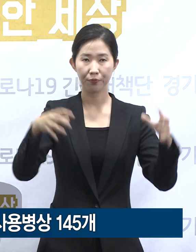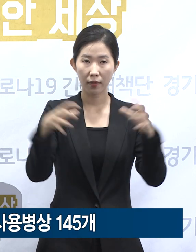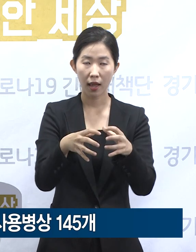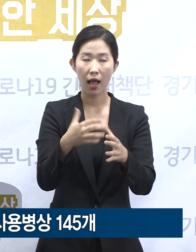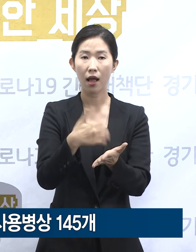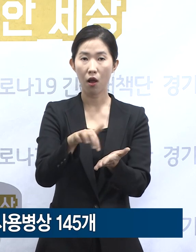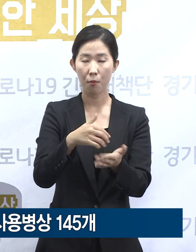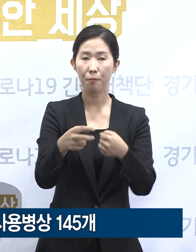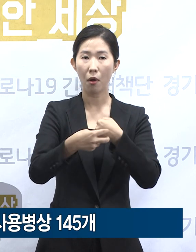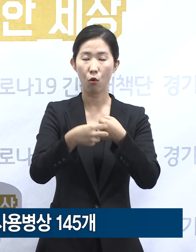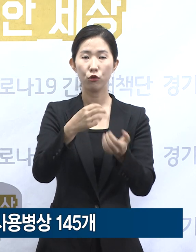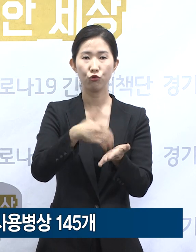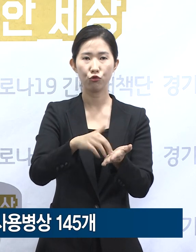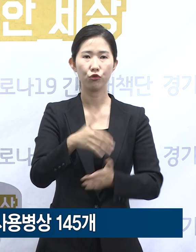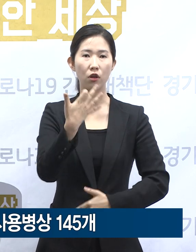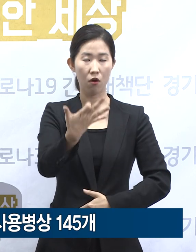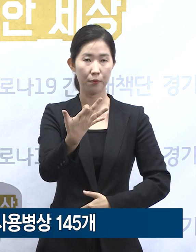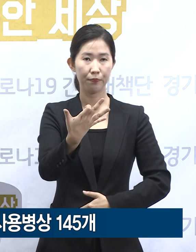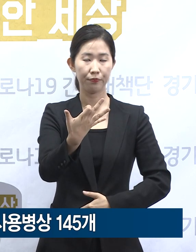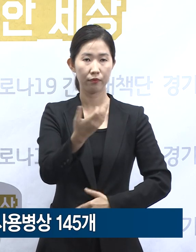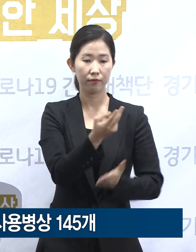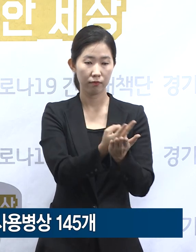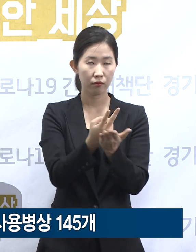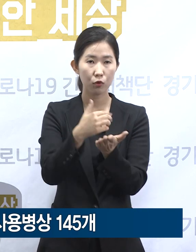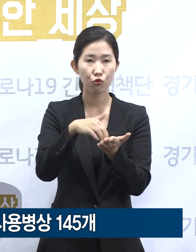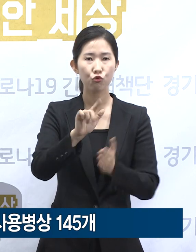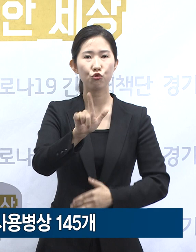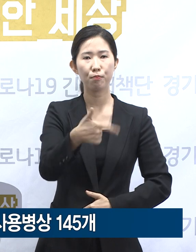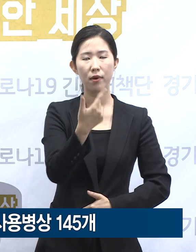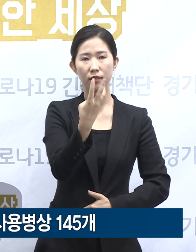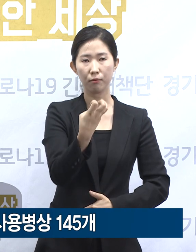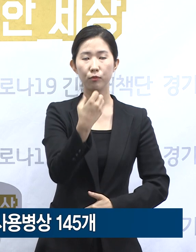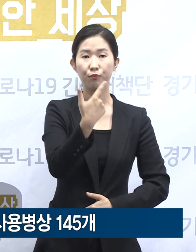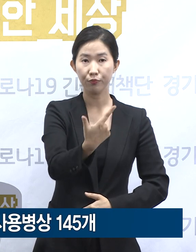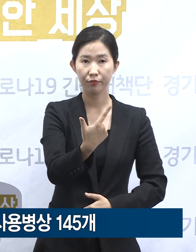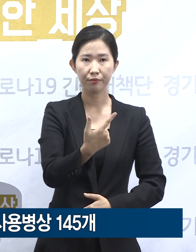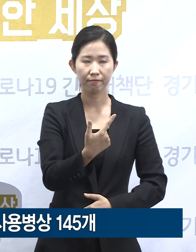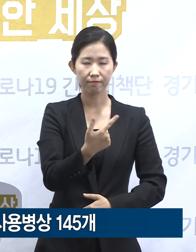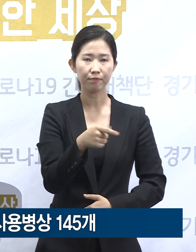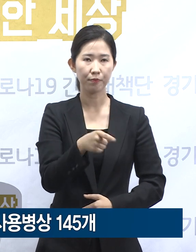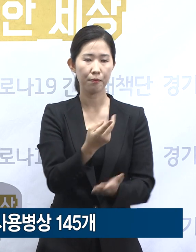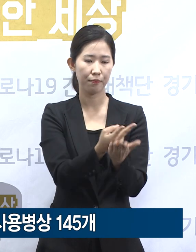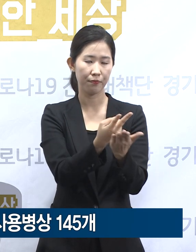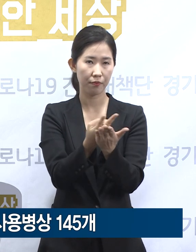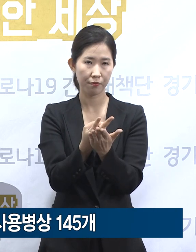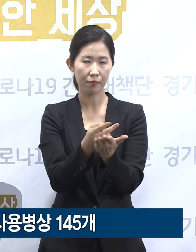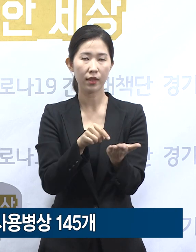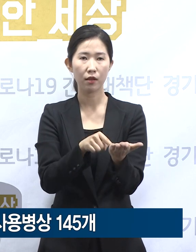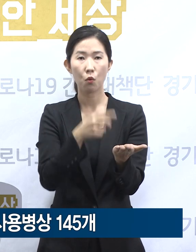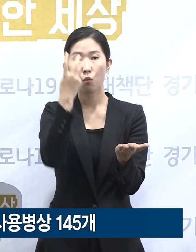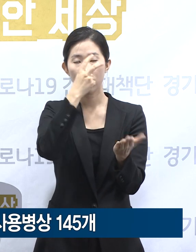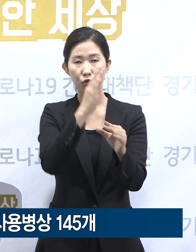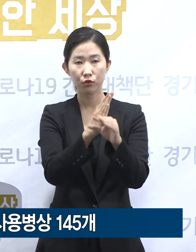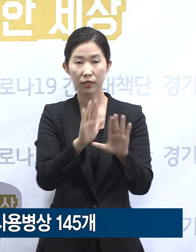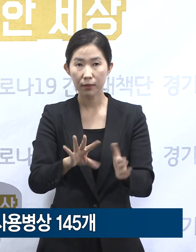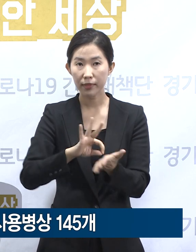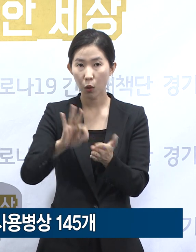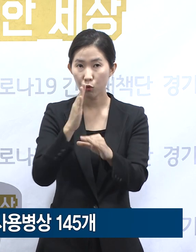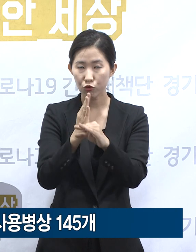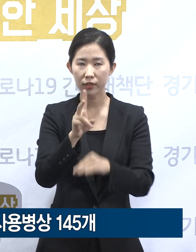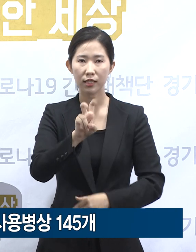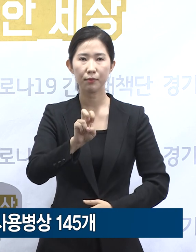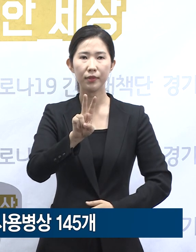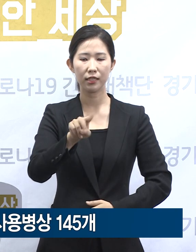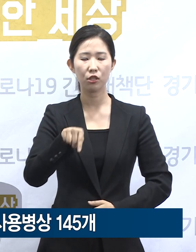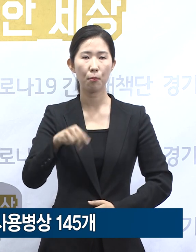19개 병원에 636개의 확진자 치료병상을 확보하고 있으며 현재 사용 중인 병상은 22